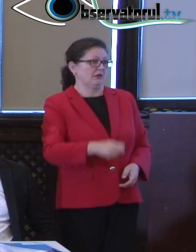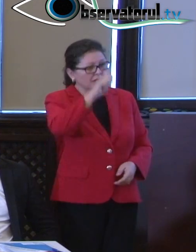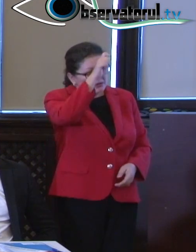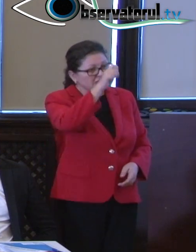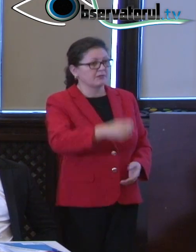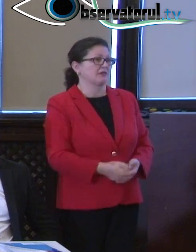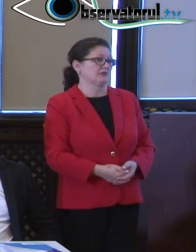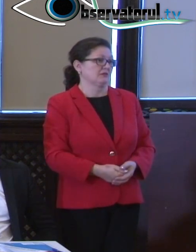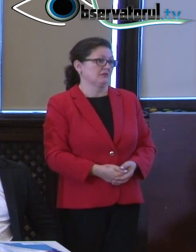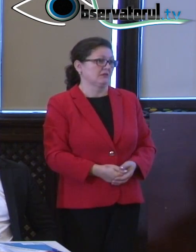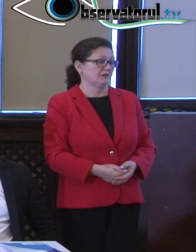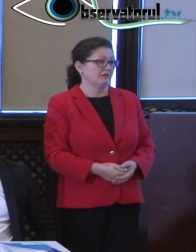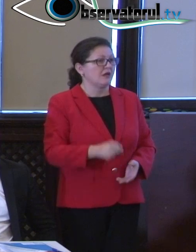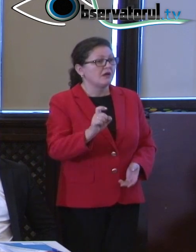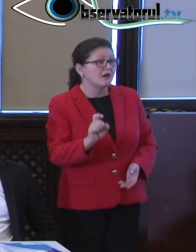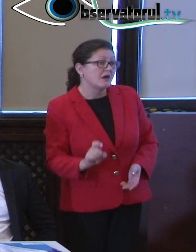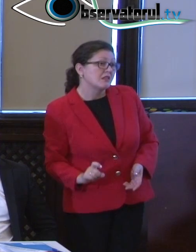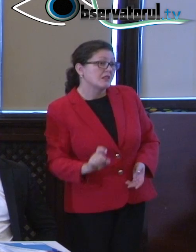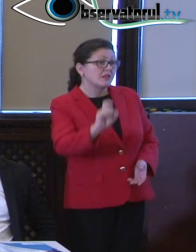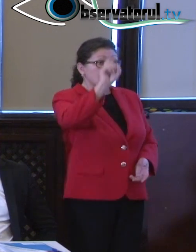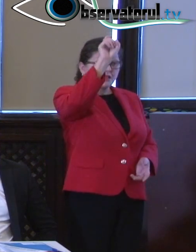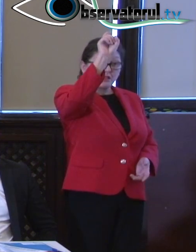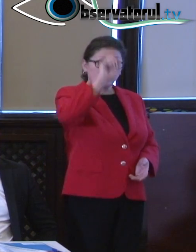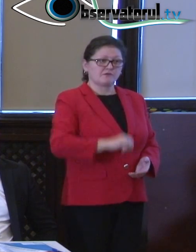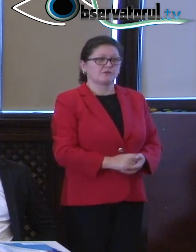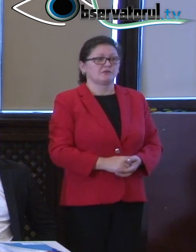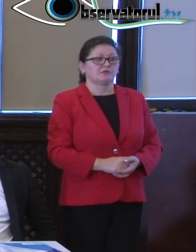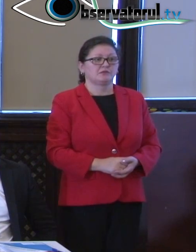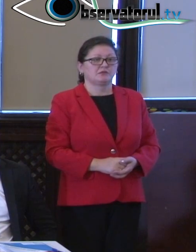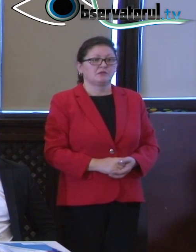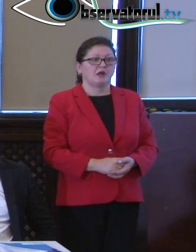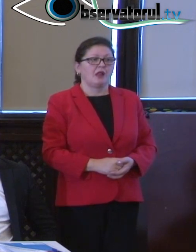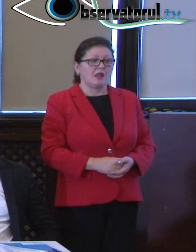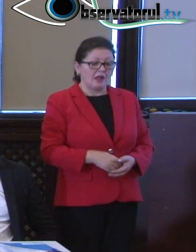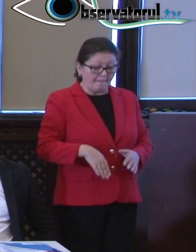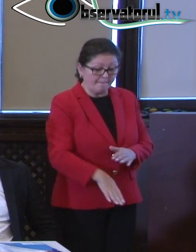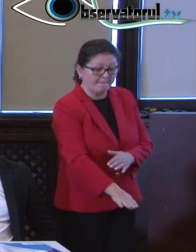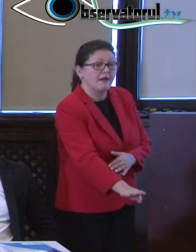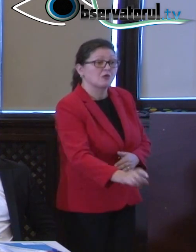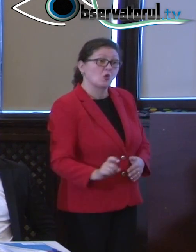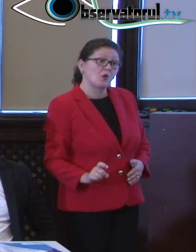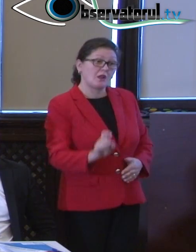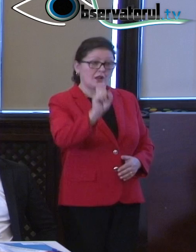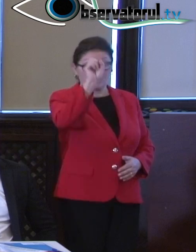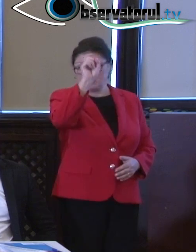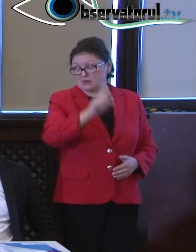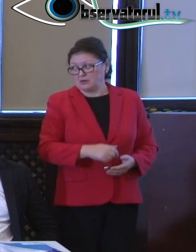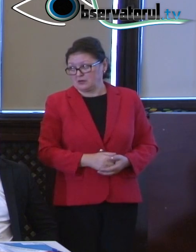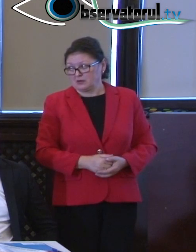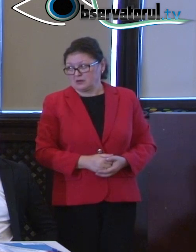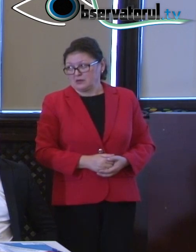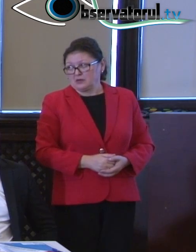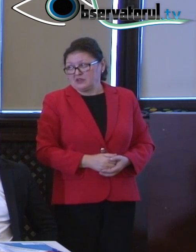Accesibilitate înseamnă ca lifturile pe care m-am străgâit din răs puteri să le construiesc la metrou și avem lifturi